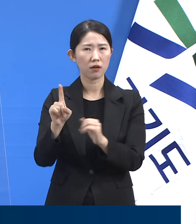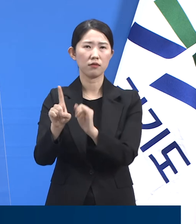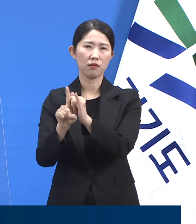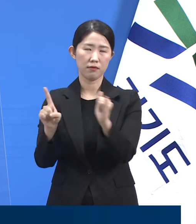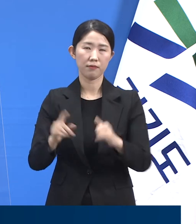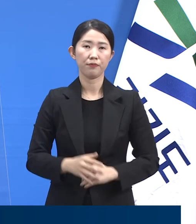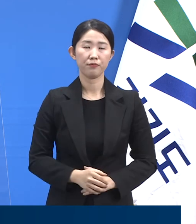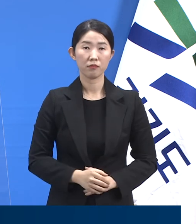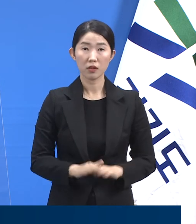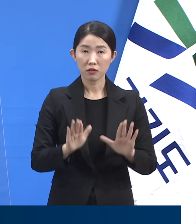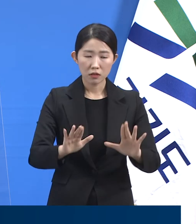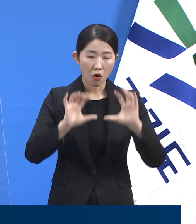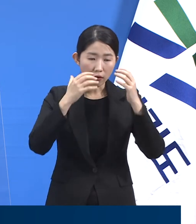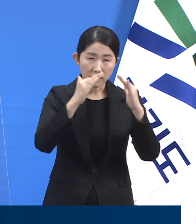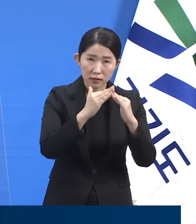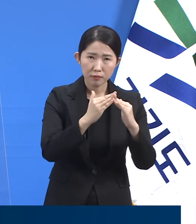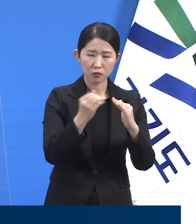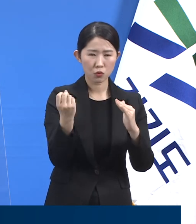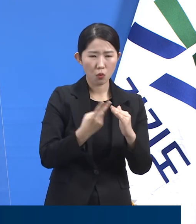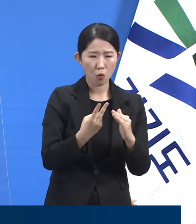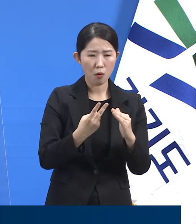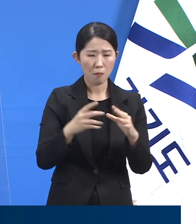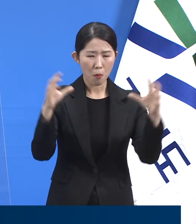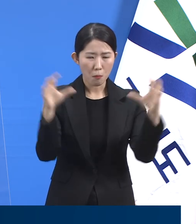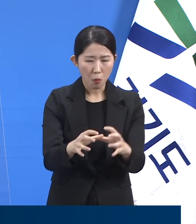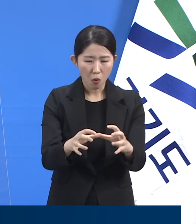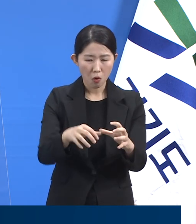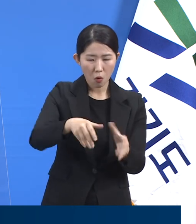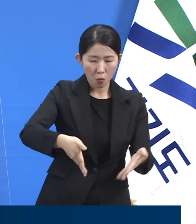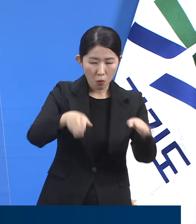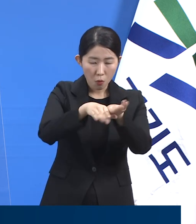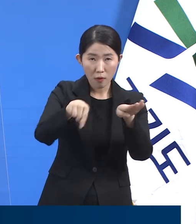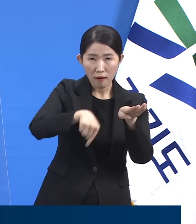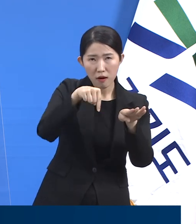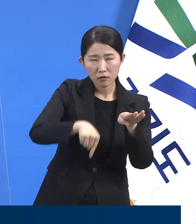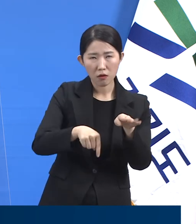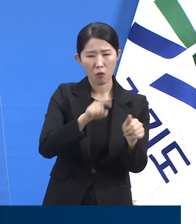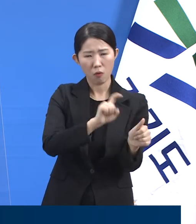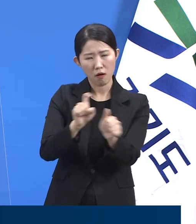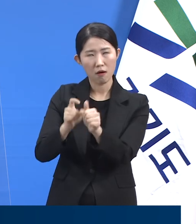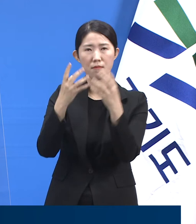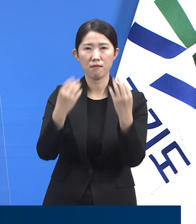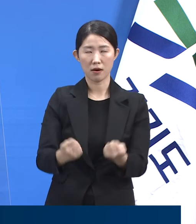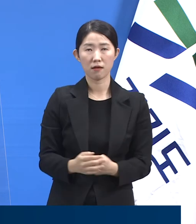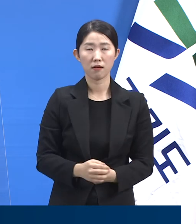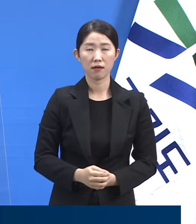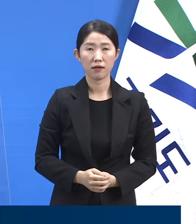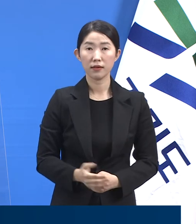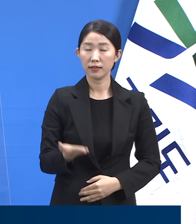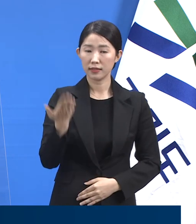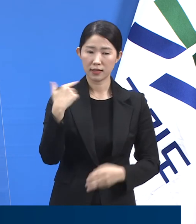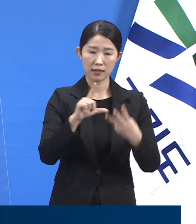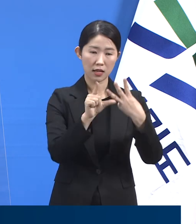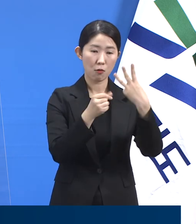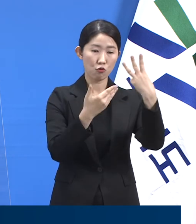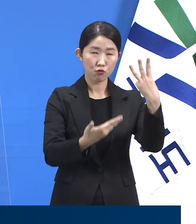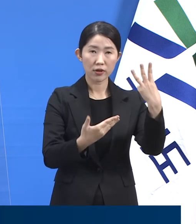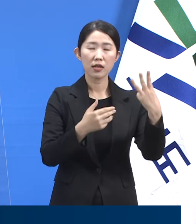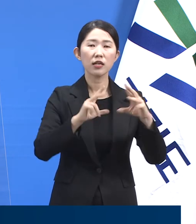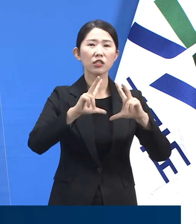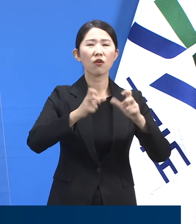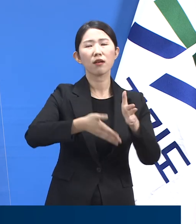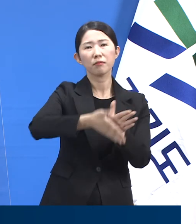다중이용시설에서의 집단 감염도 지속적으로 발생하고 있습니다. 지난 9일 성남시 소재 노래방에서